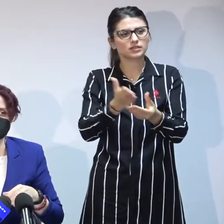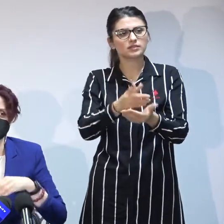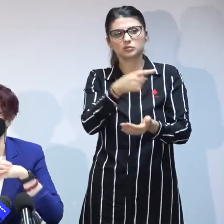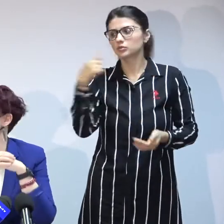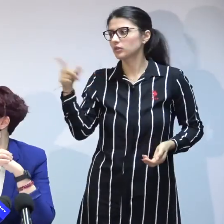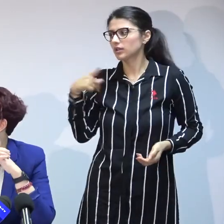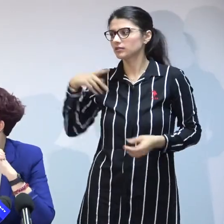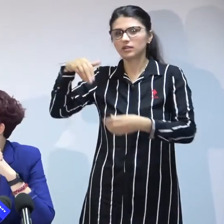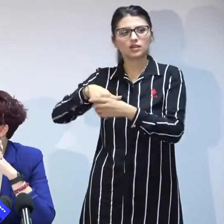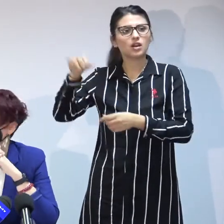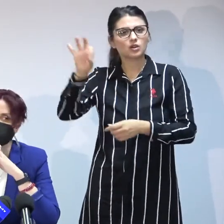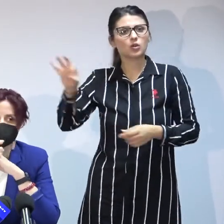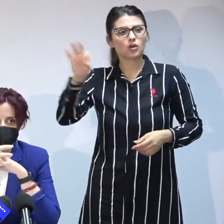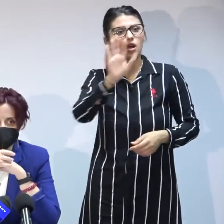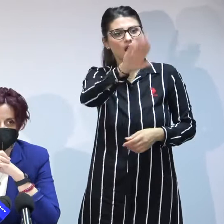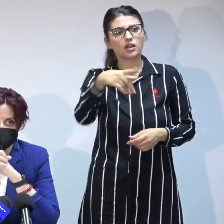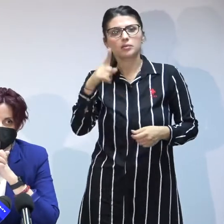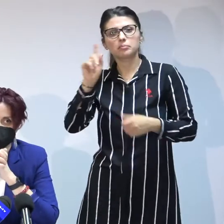norocoși suntem norocoși pentru că